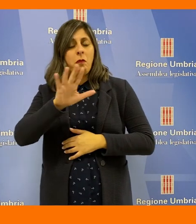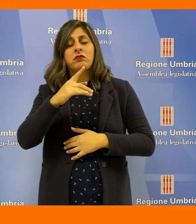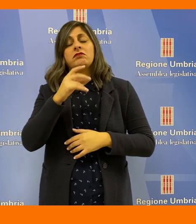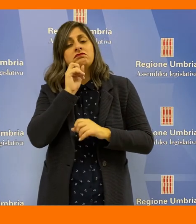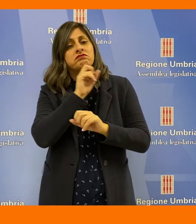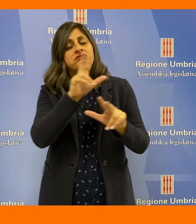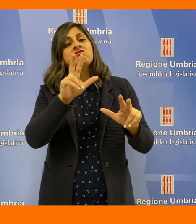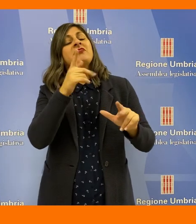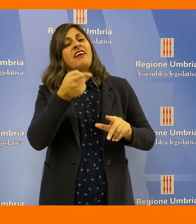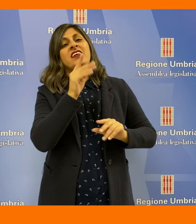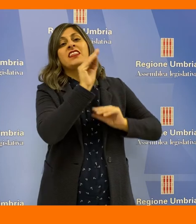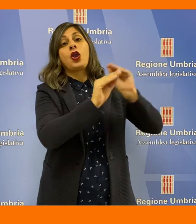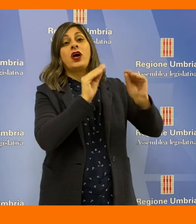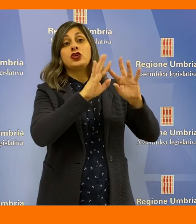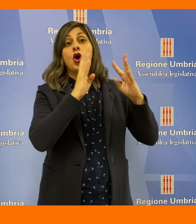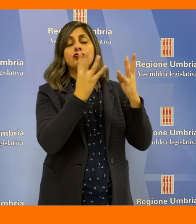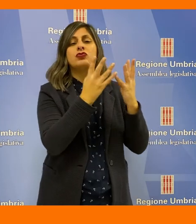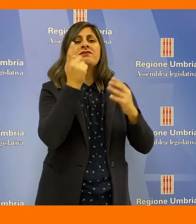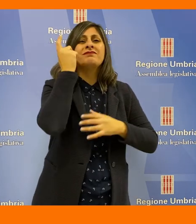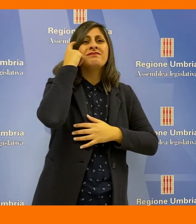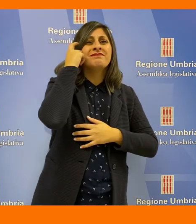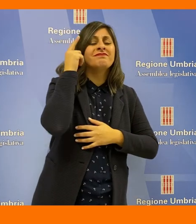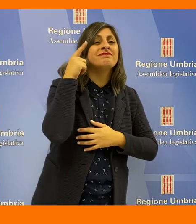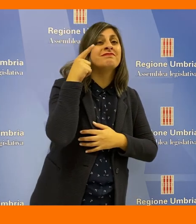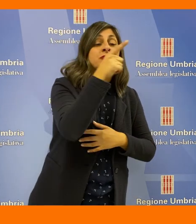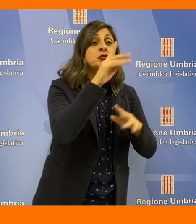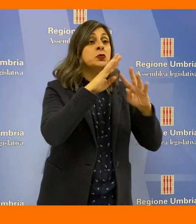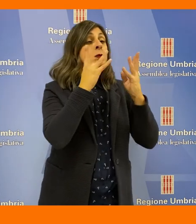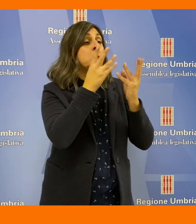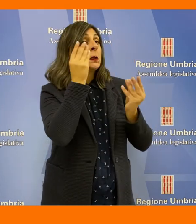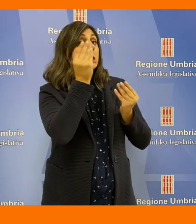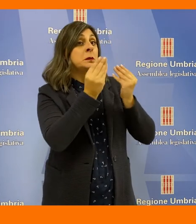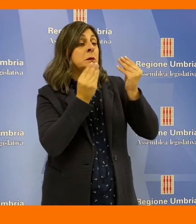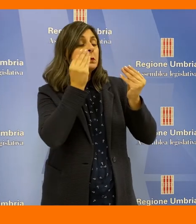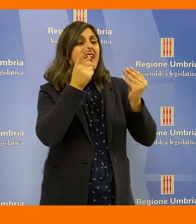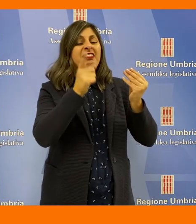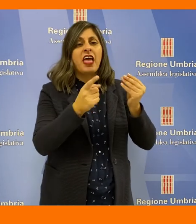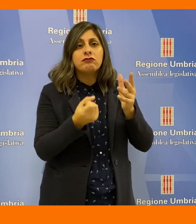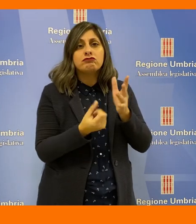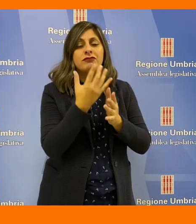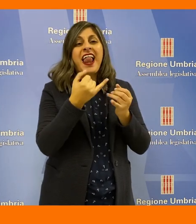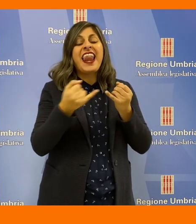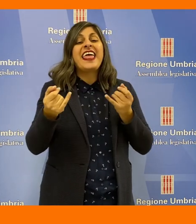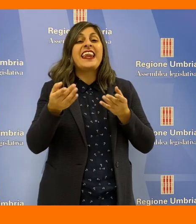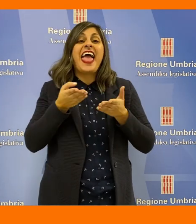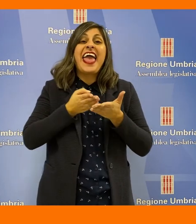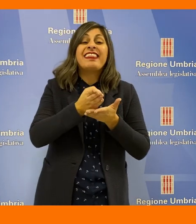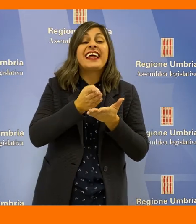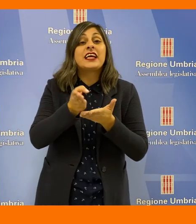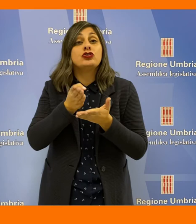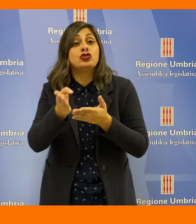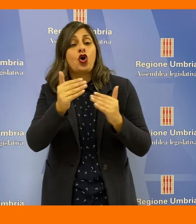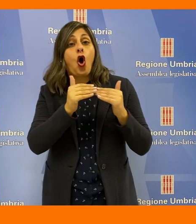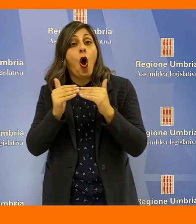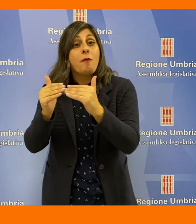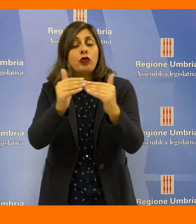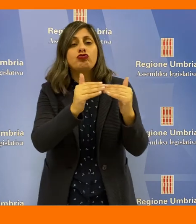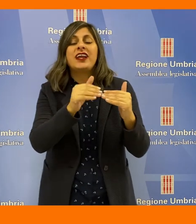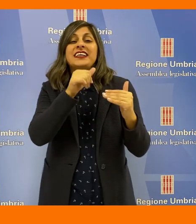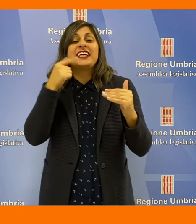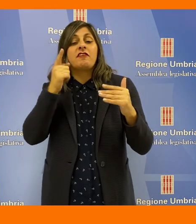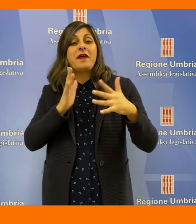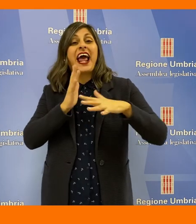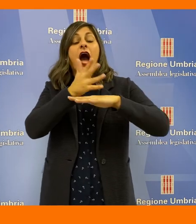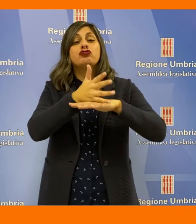annuncia una sua interrogazione alla Giunta per sapere se non ritenga opportuno definire linee di indirizzo omogenee per la gestione